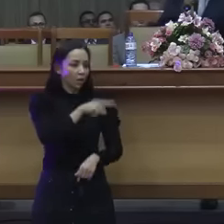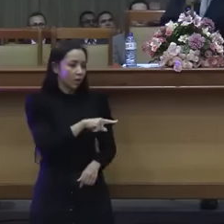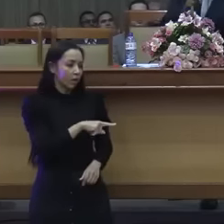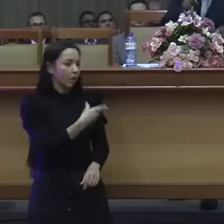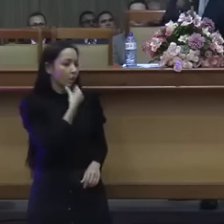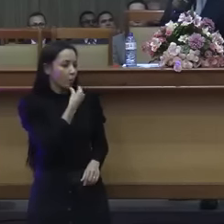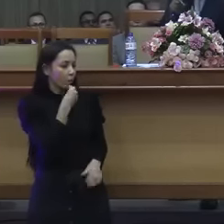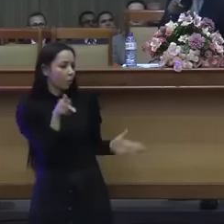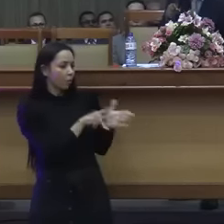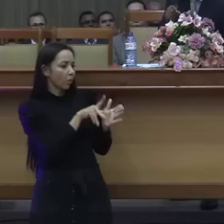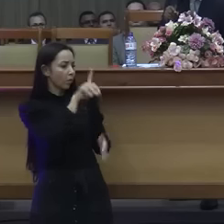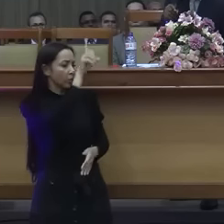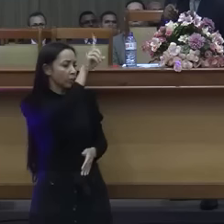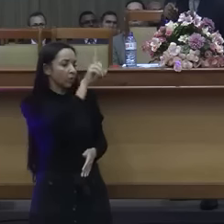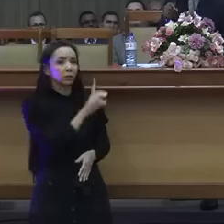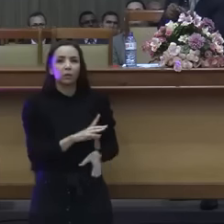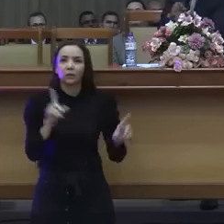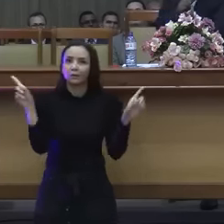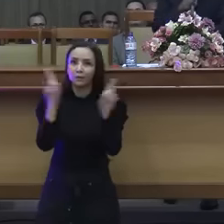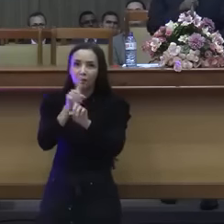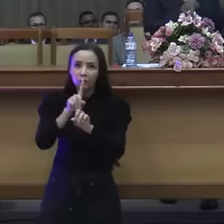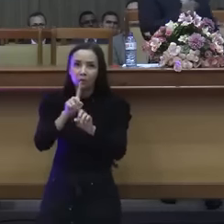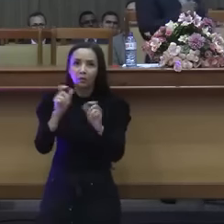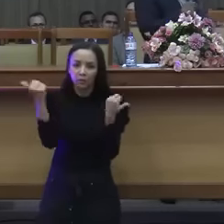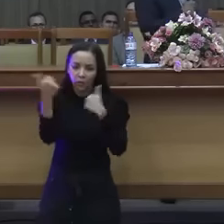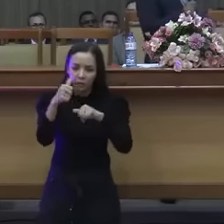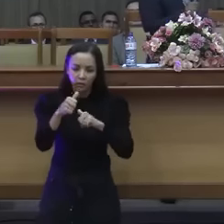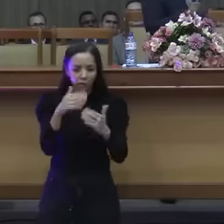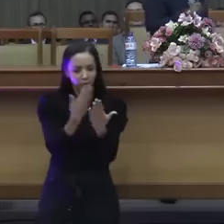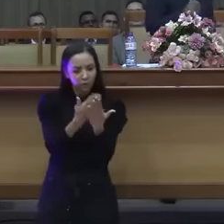Examine-se o que eu estou pregando está na Bíblia.